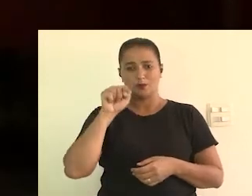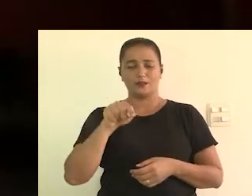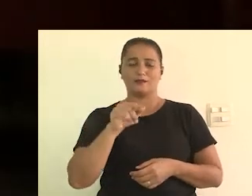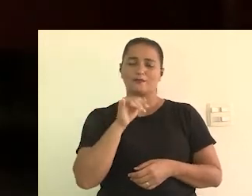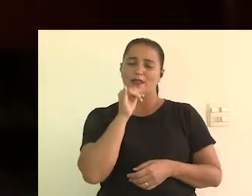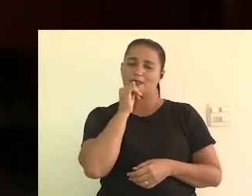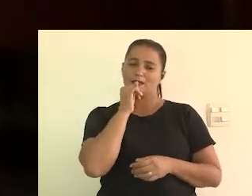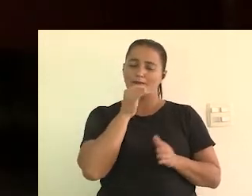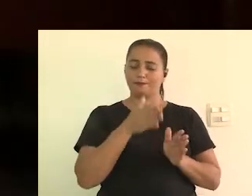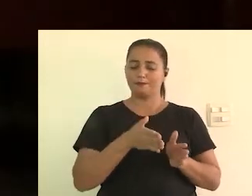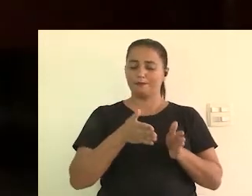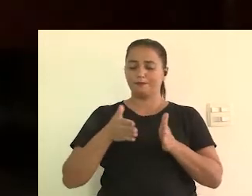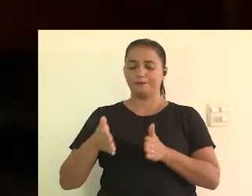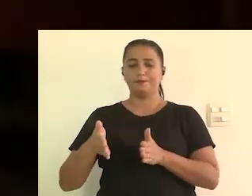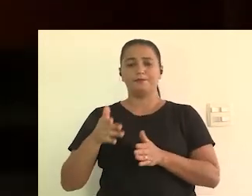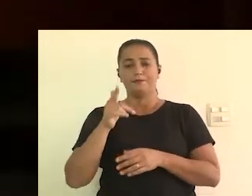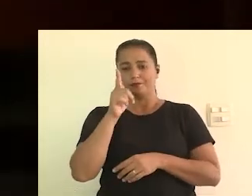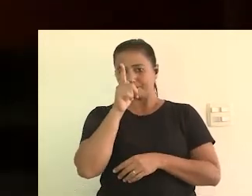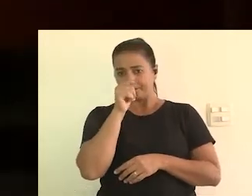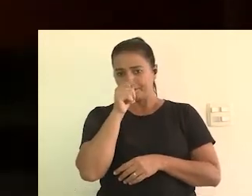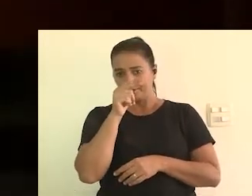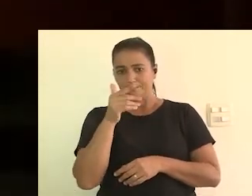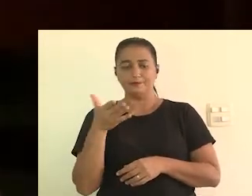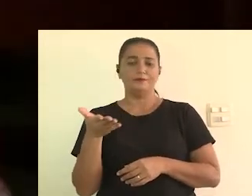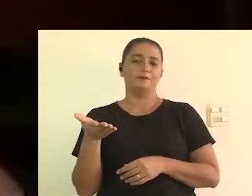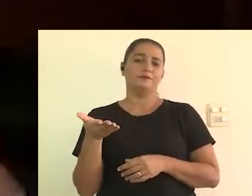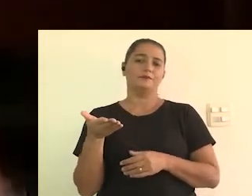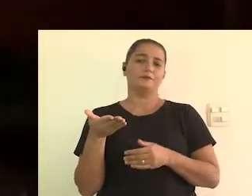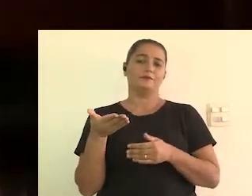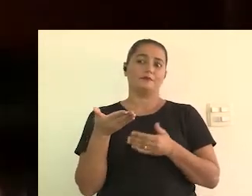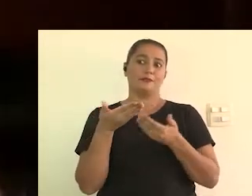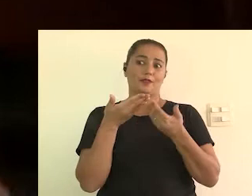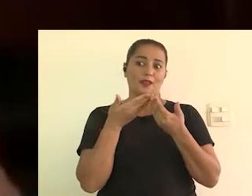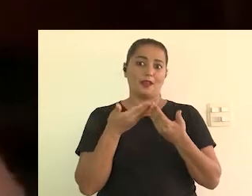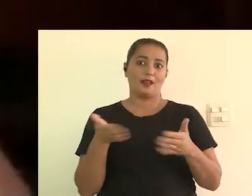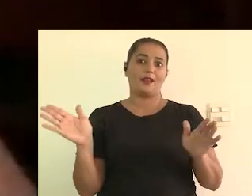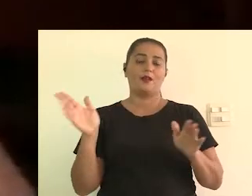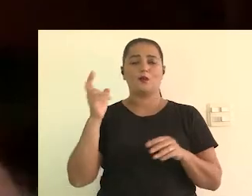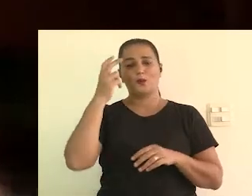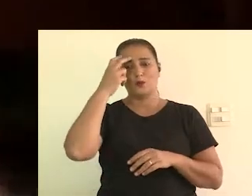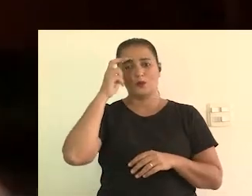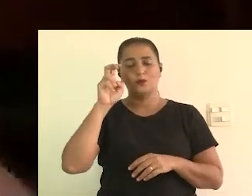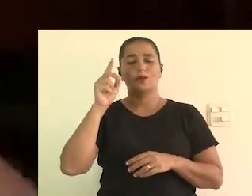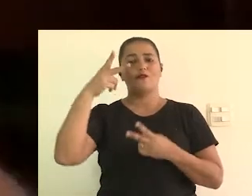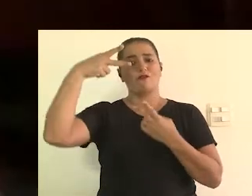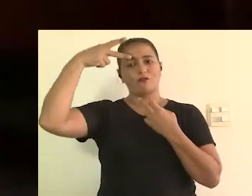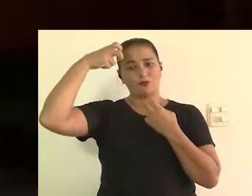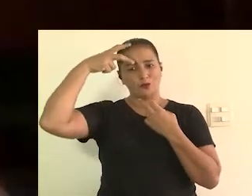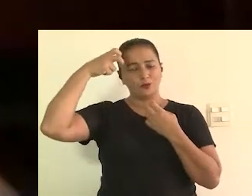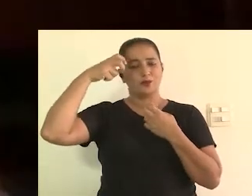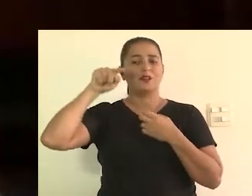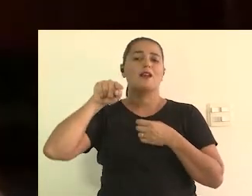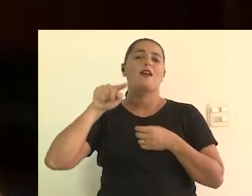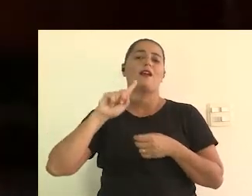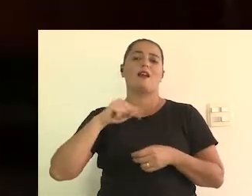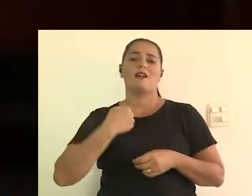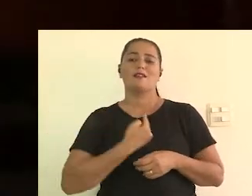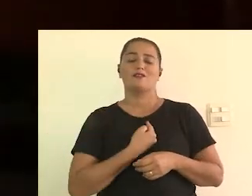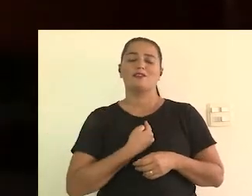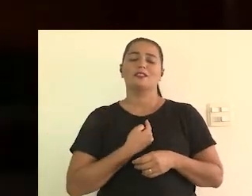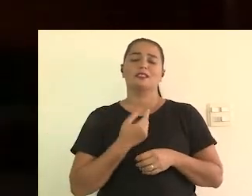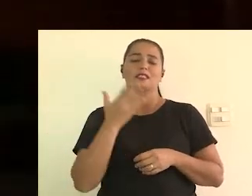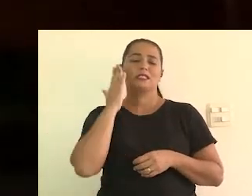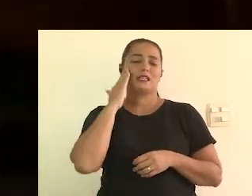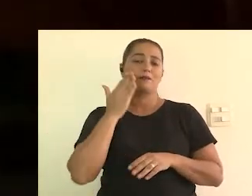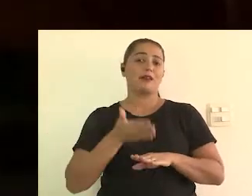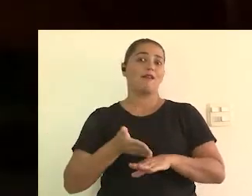gente está aqui falando pela lei Aldir Blanc, mas se a gente falar sobre o nosso EBITAL, que é o EBITAL aqui, de certa forma, que mais abrange